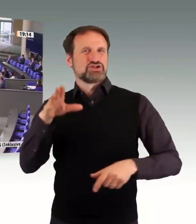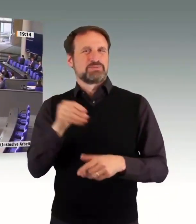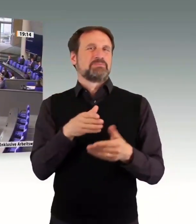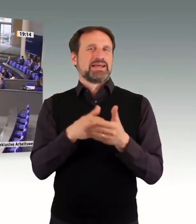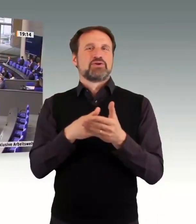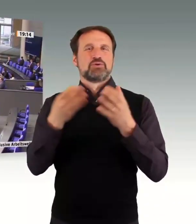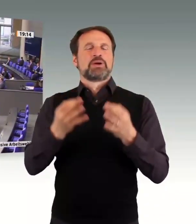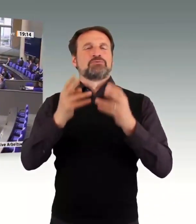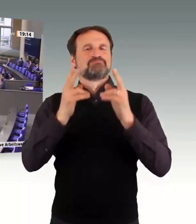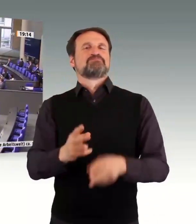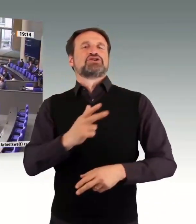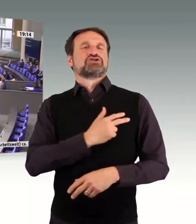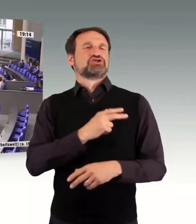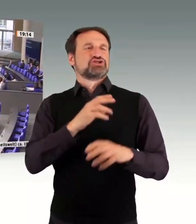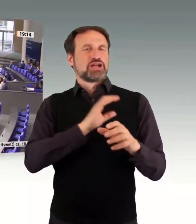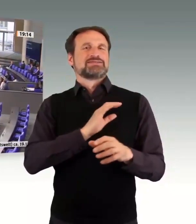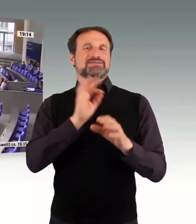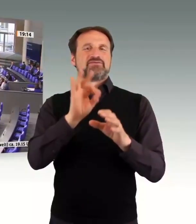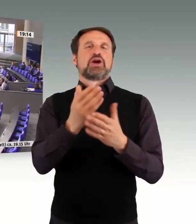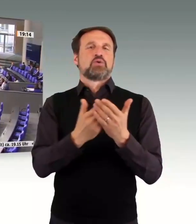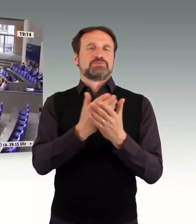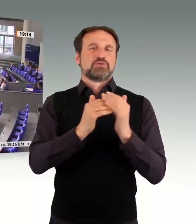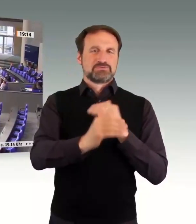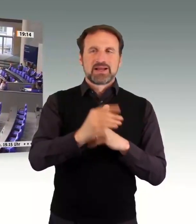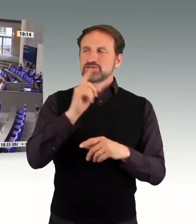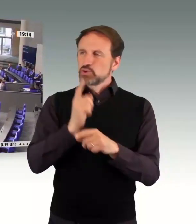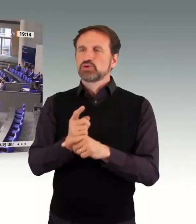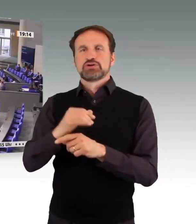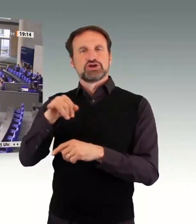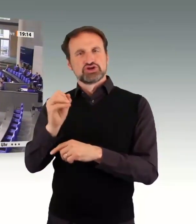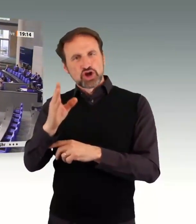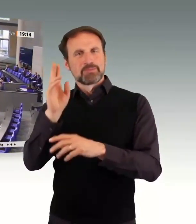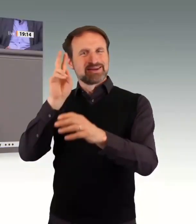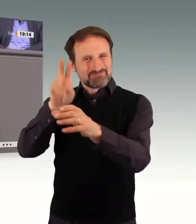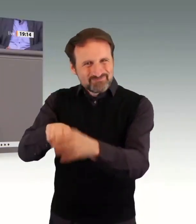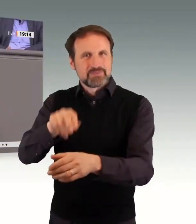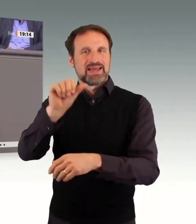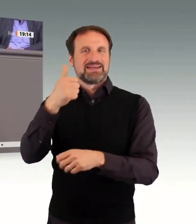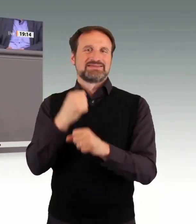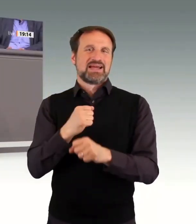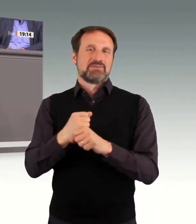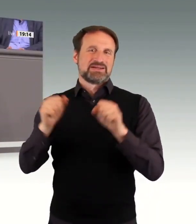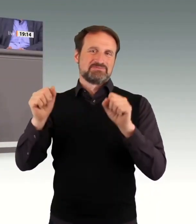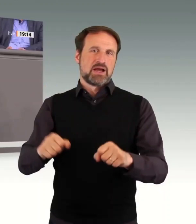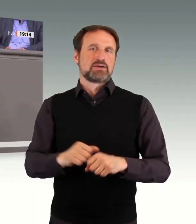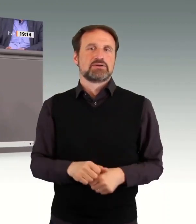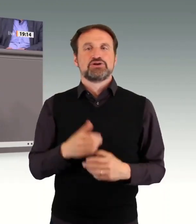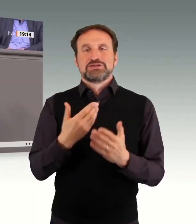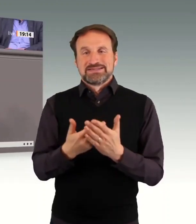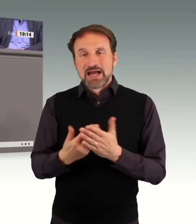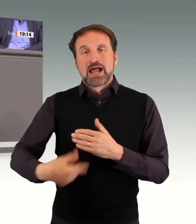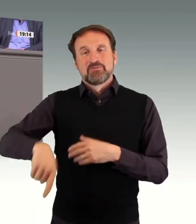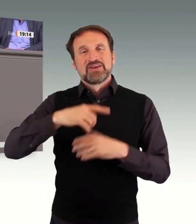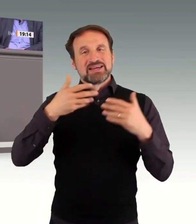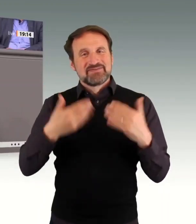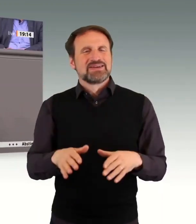Ausbildungsplatz haben und einen Job im ersten Arbeitsmarkt. Und deswegen haben wir mehrere konkrete Vorschläge gemacht. Ich gebe zu,